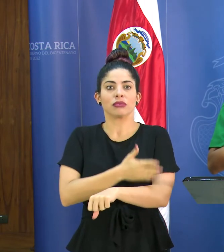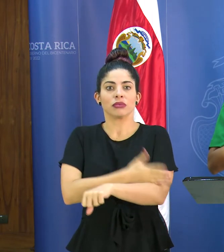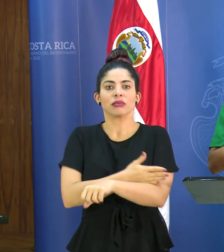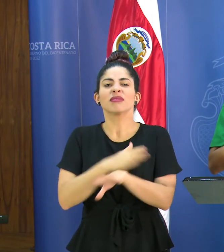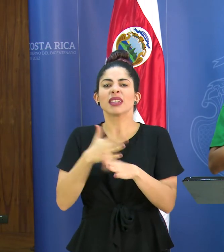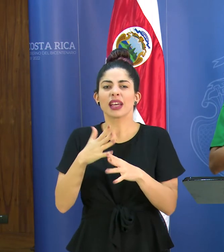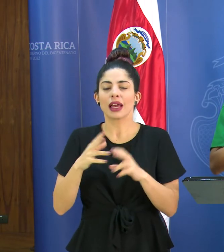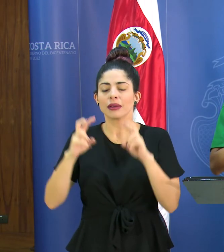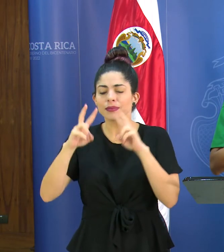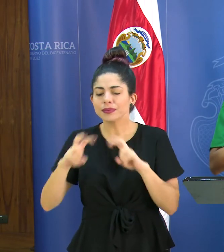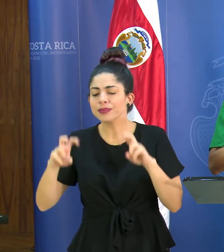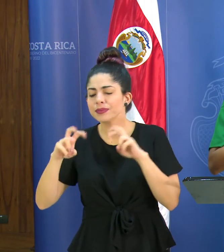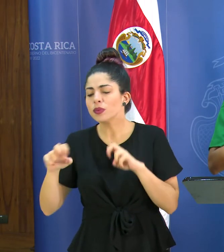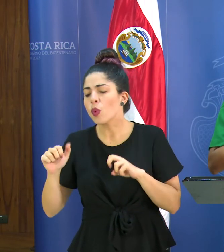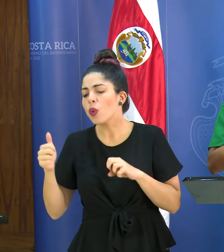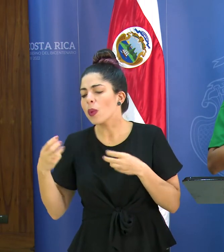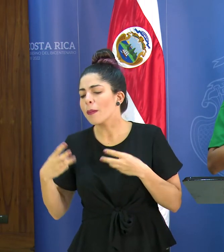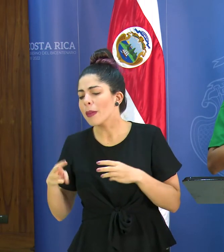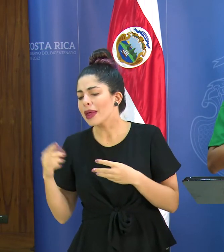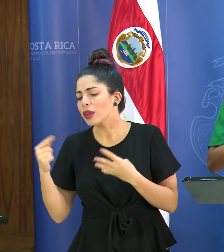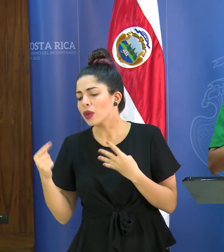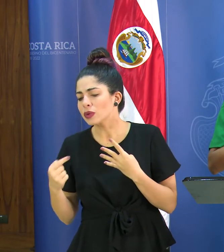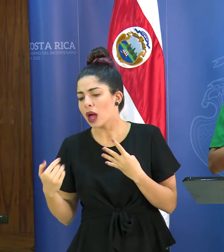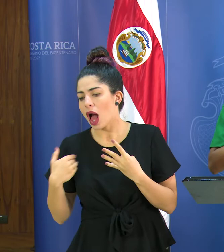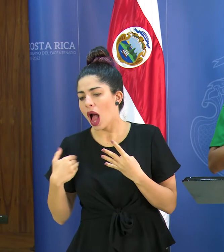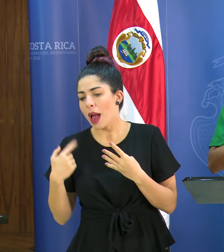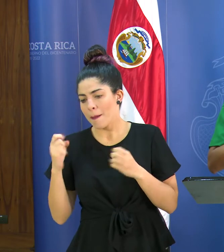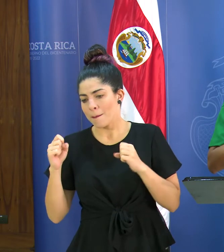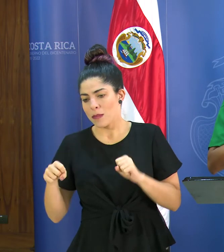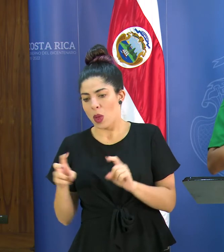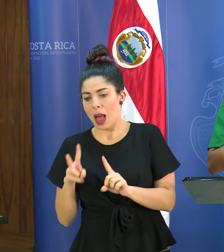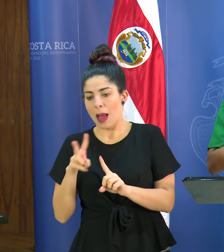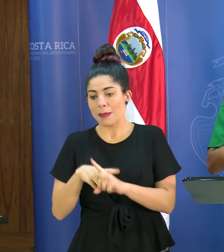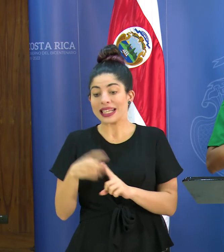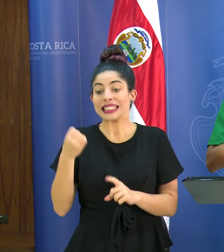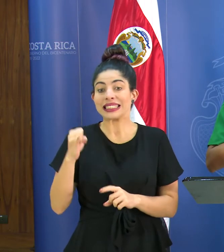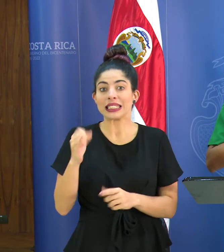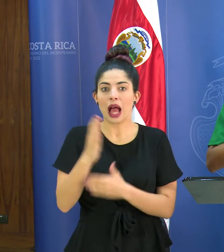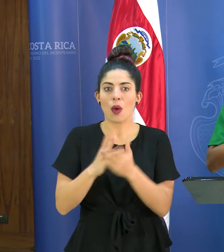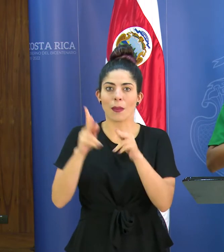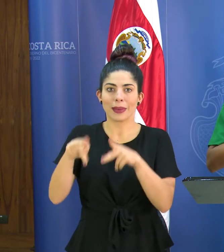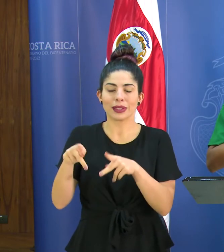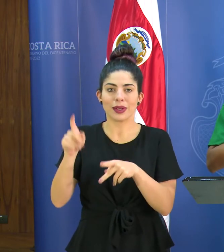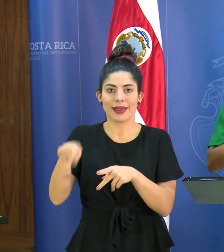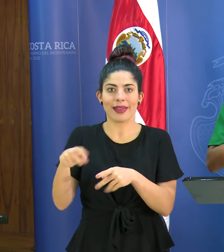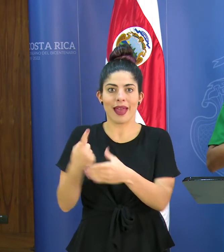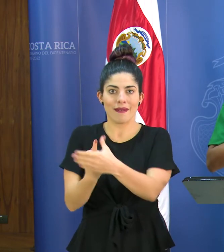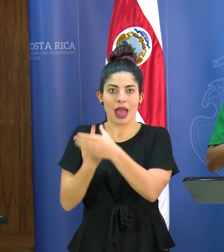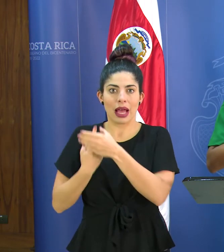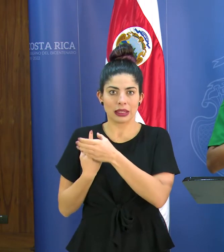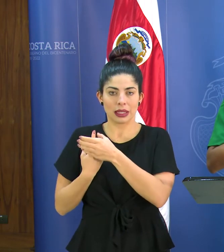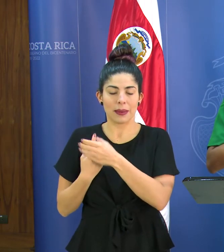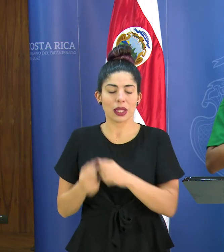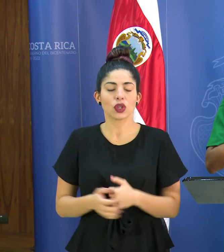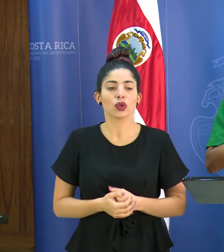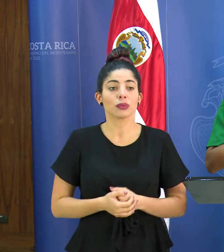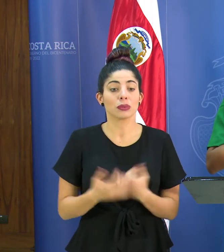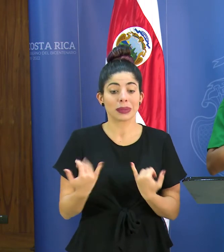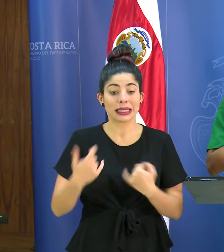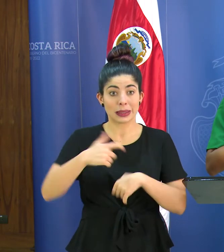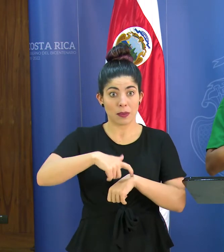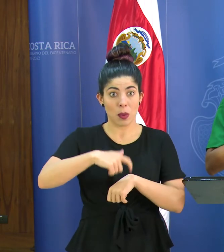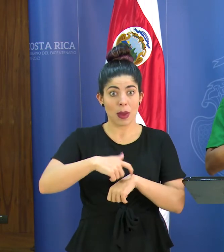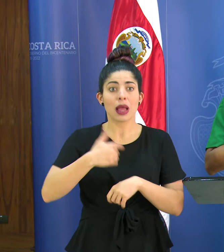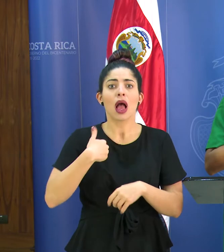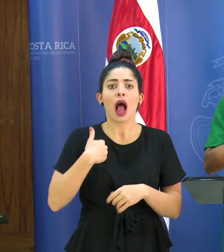análisis de otros mecanismos posibles que podrían aplicarse en caso de aislamiento en este momento tenemos varios